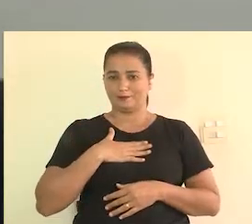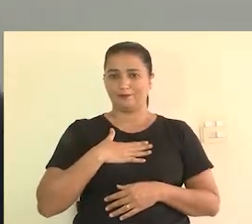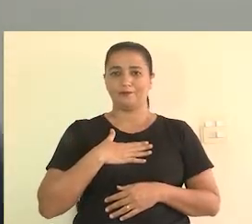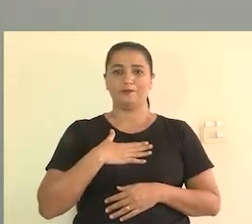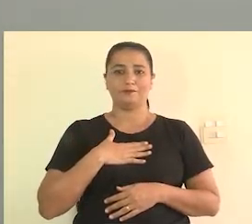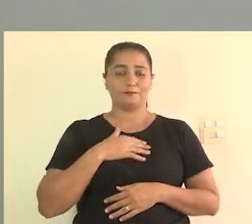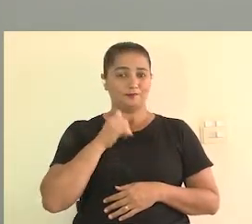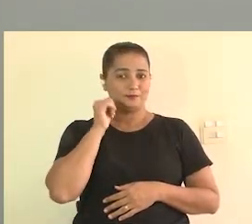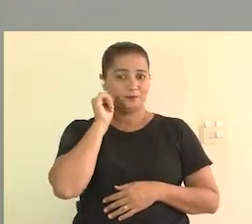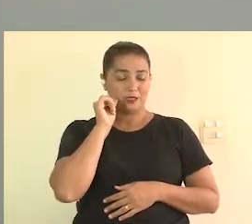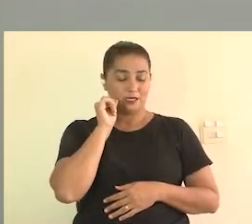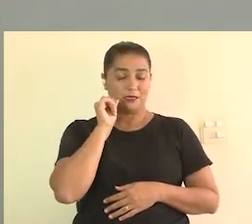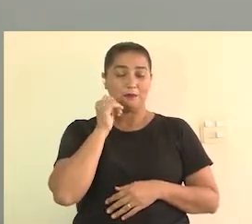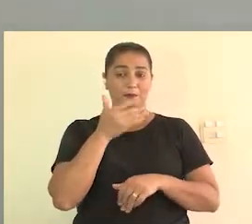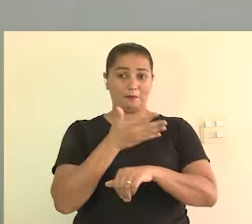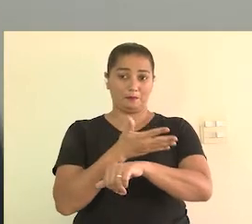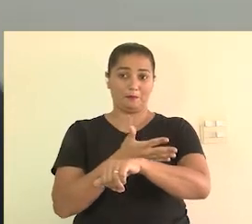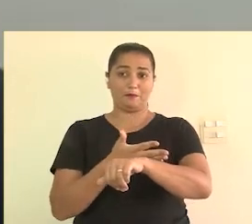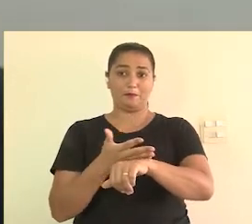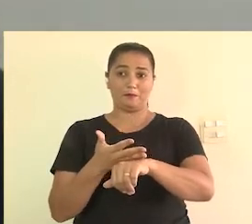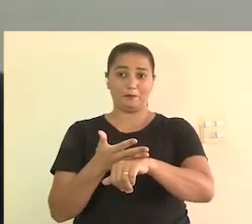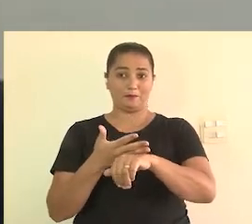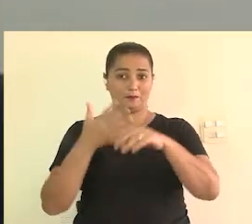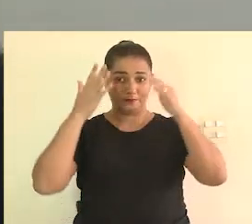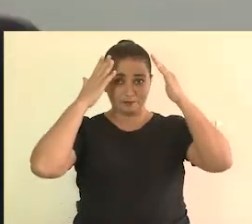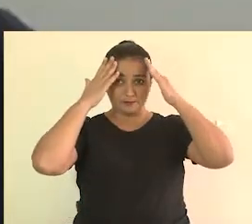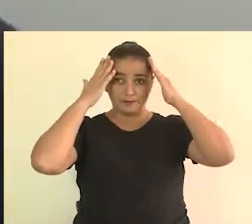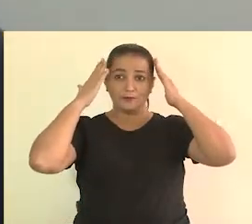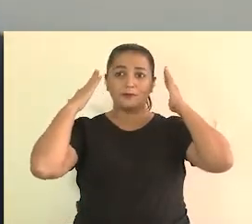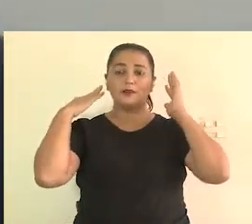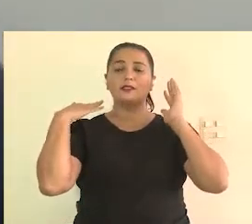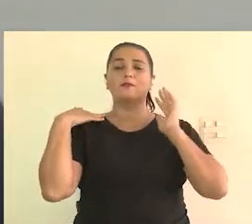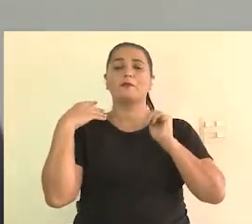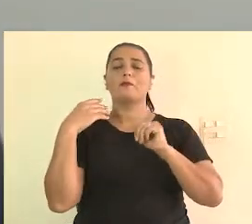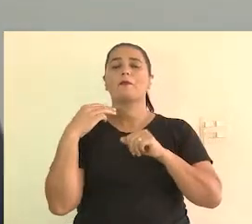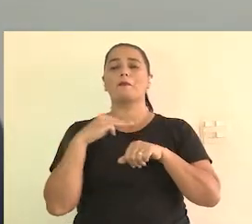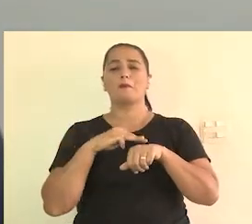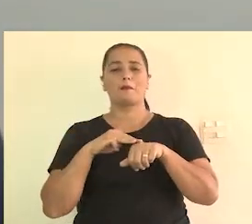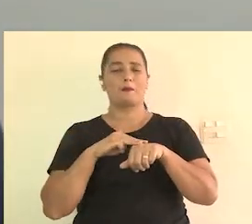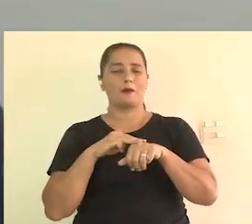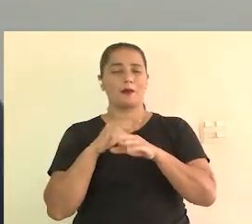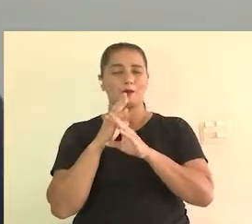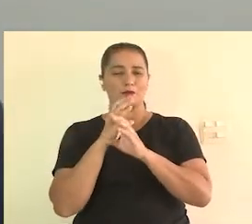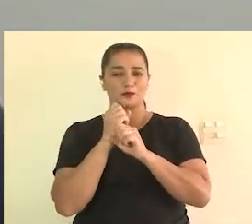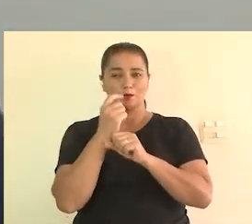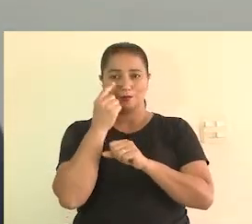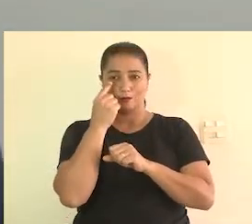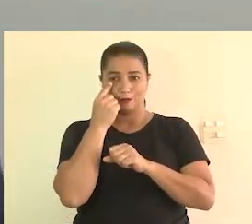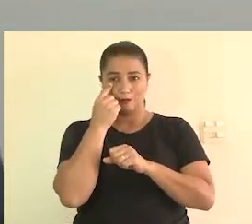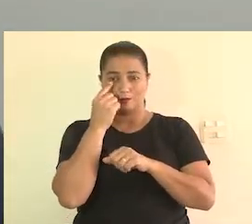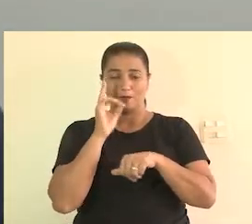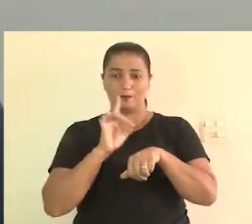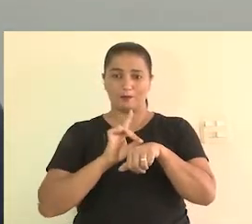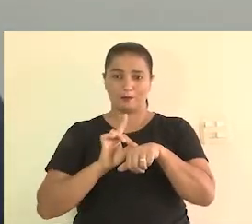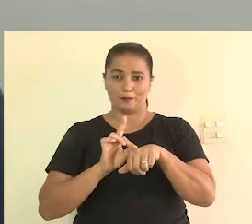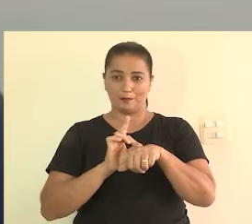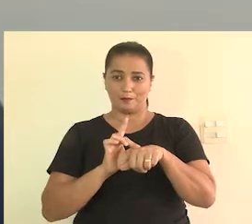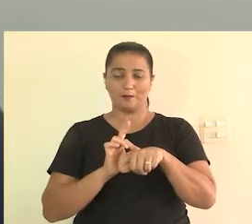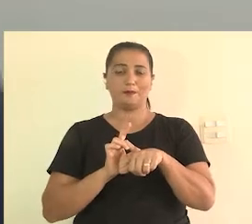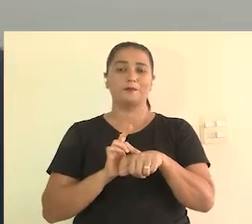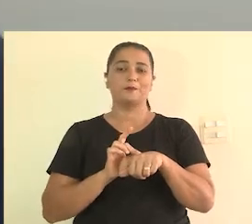uma mulher branca, tenho cabelos castanhos escuros, olhos pretos,